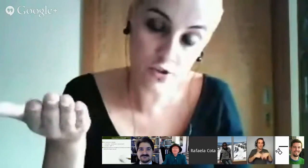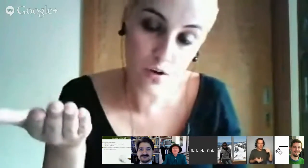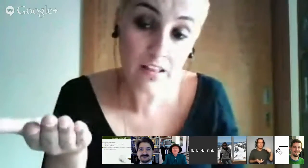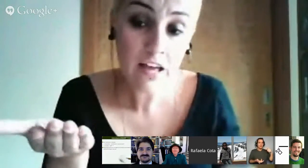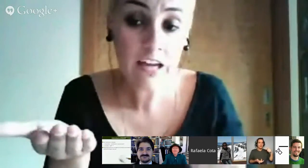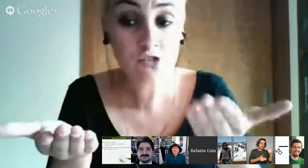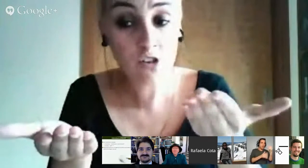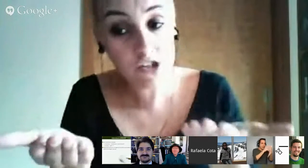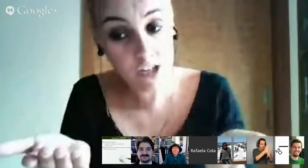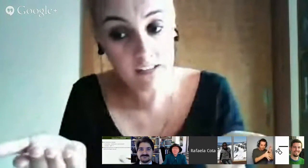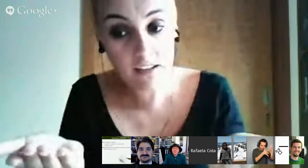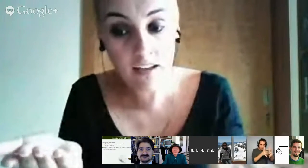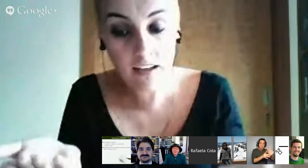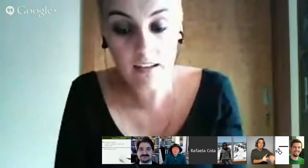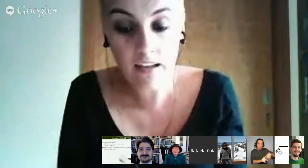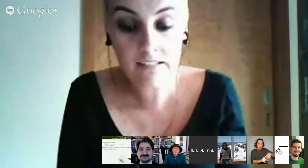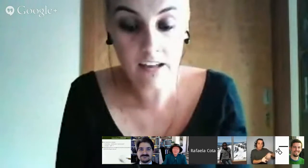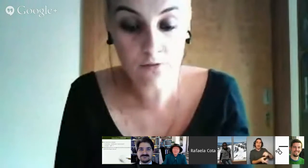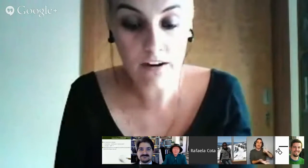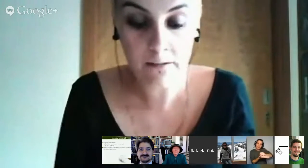gestual e a história escrita em sign writing.